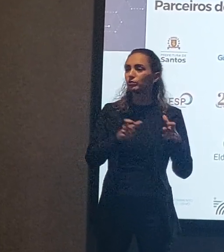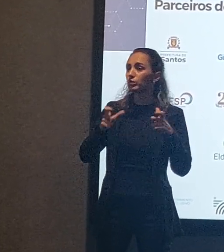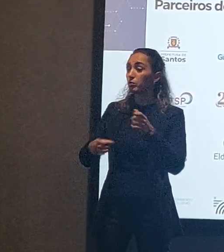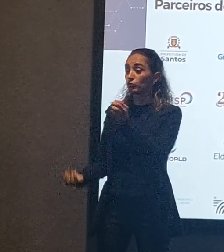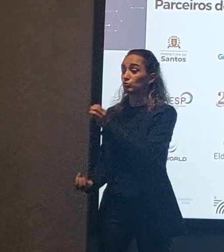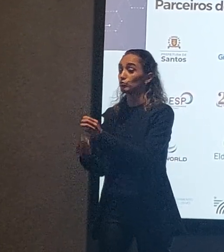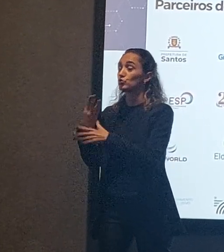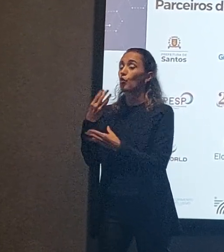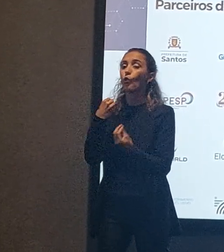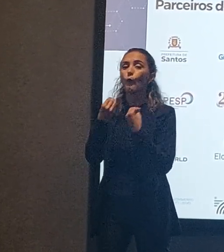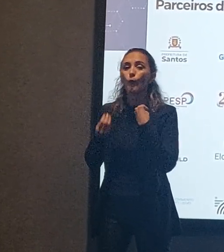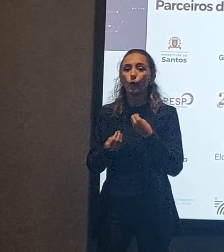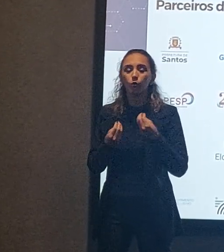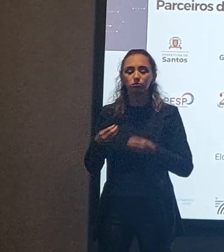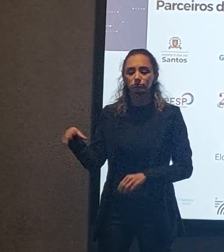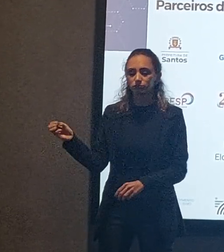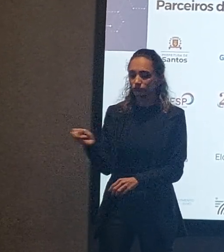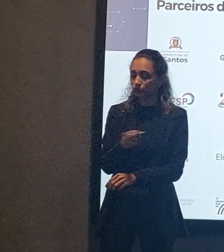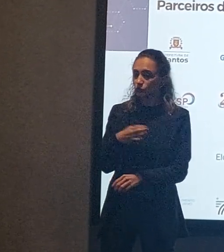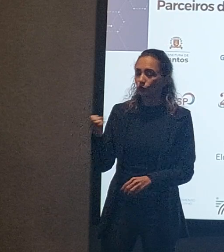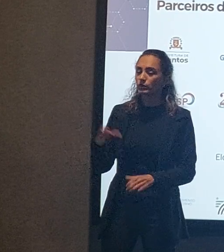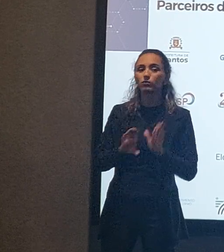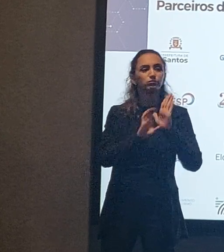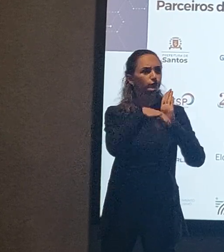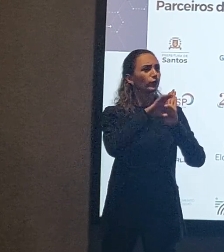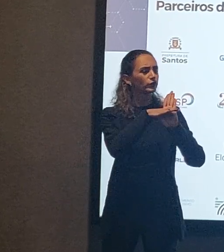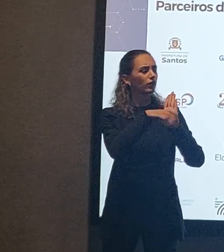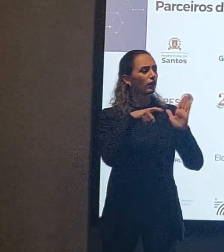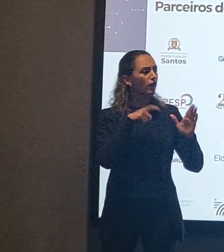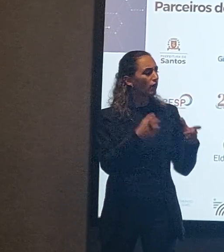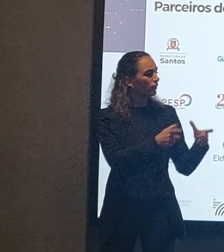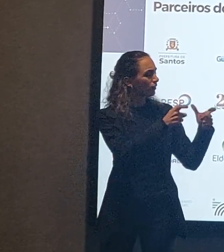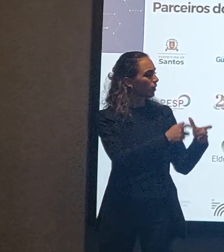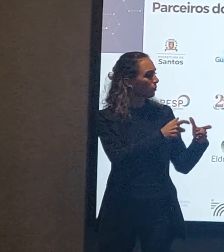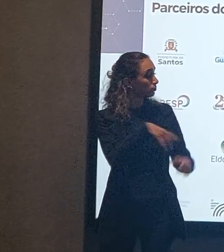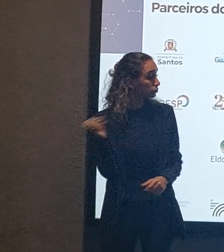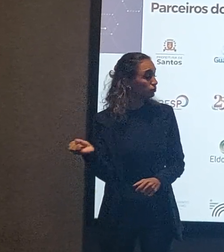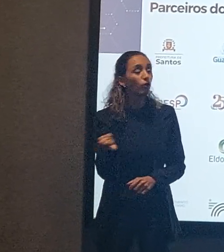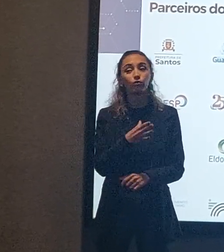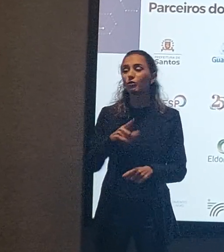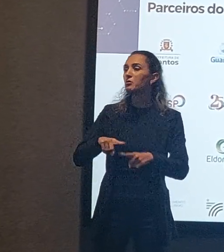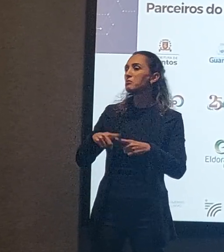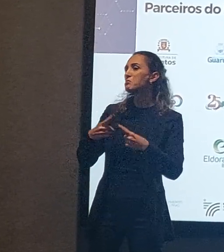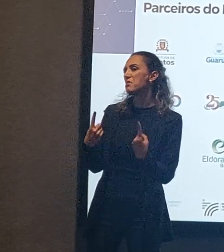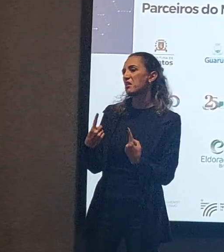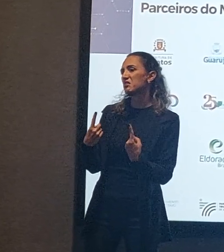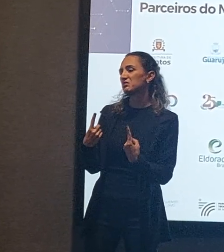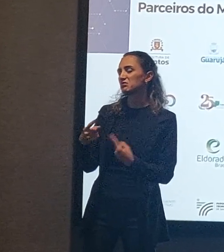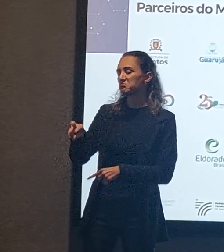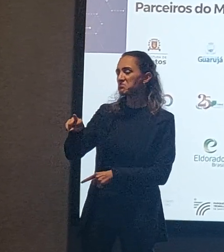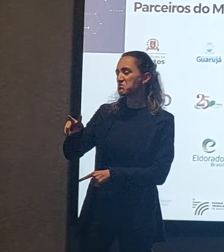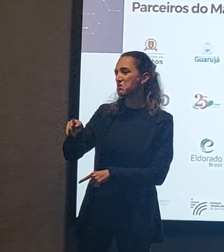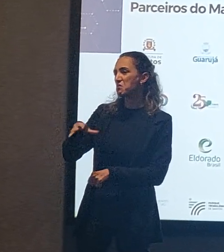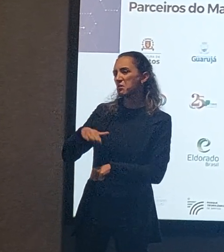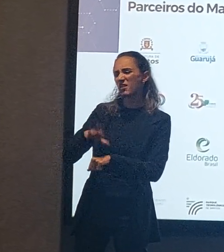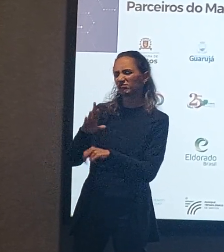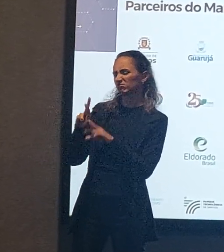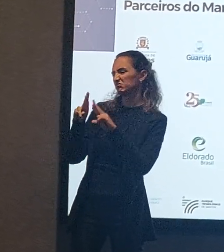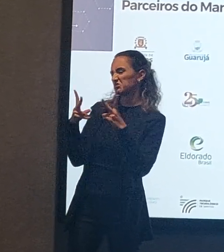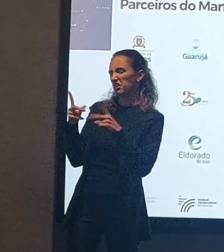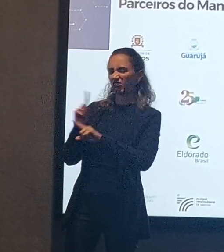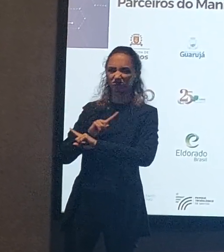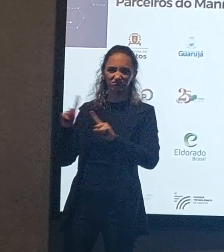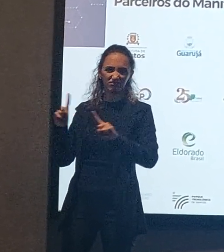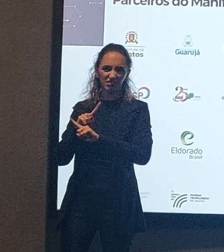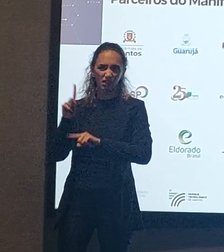inovação só pelo conceito de, ah, tenho aqui um departamento de inovação. Mas isso não é mais um diferencial,